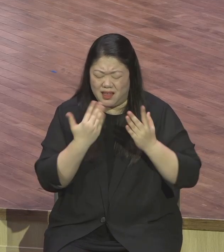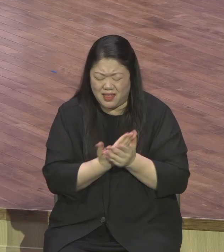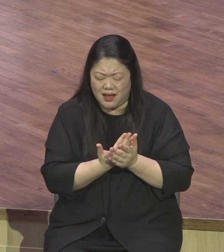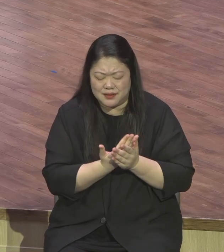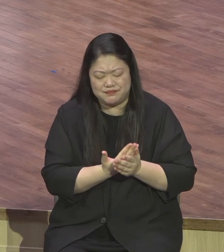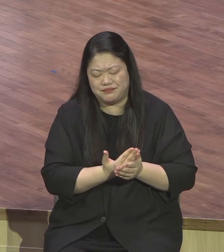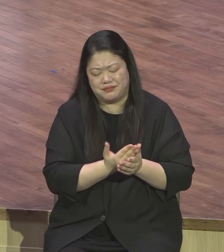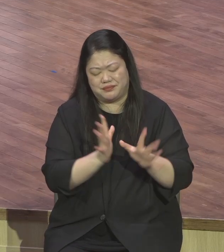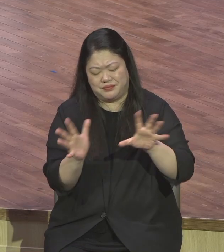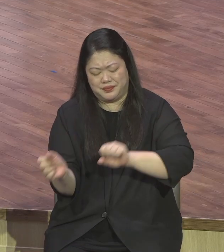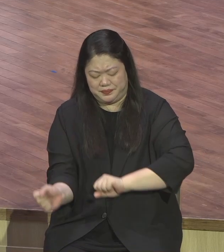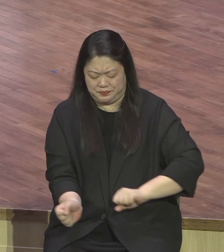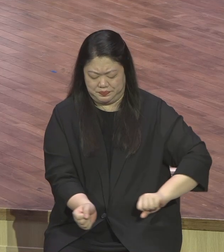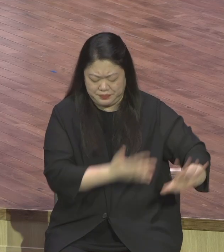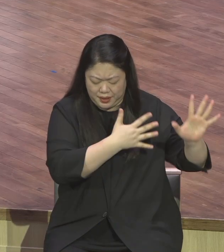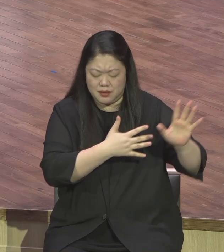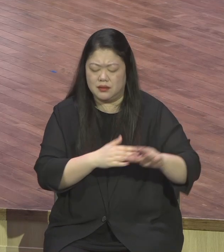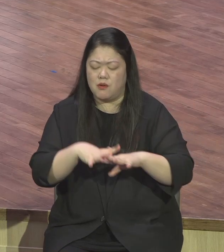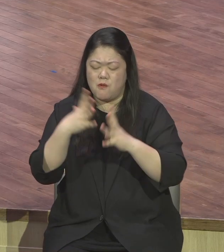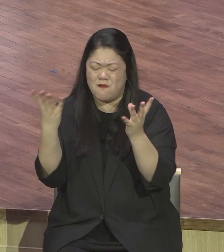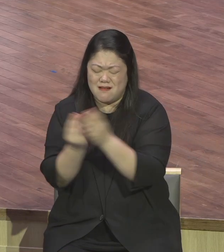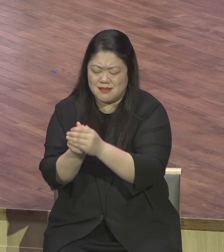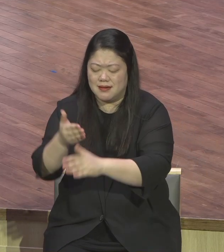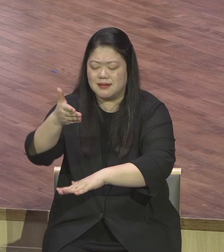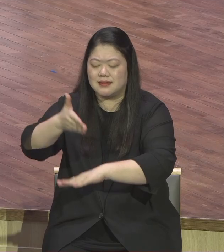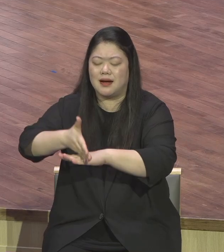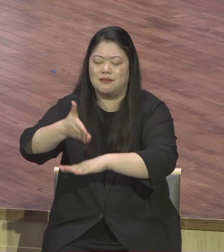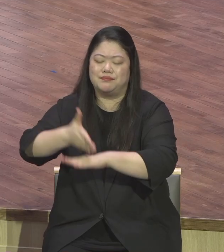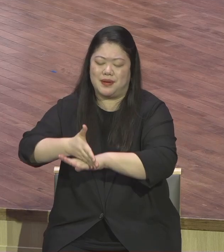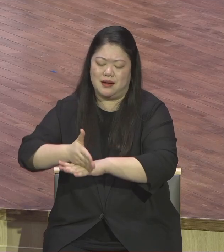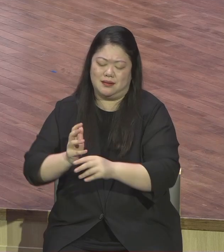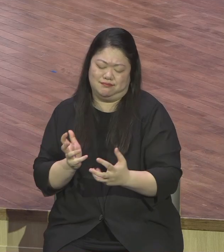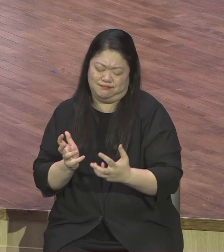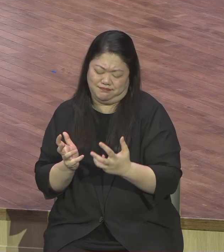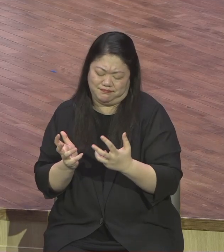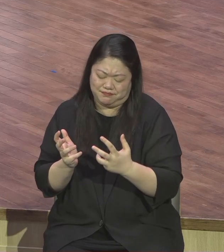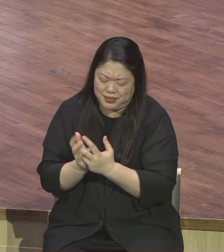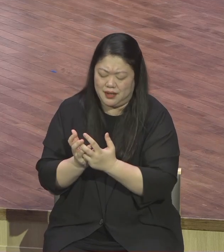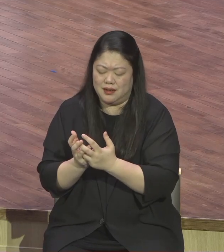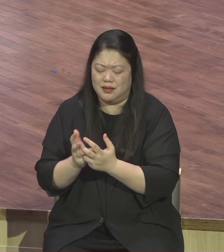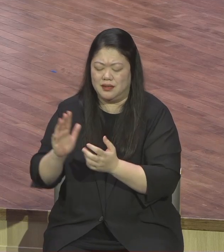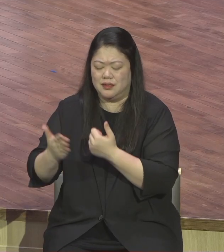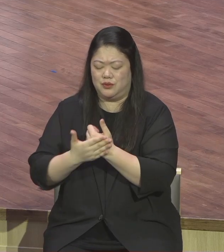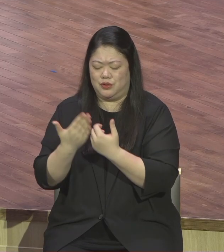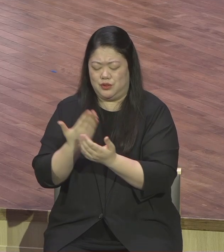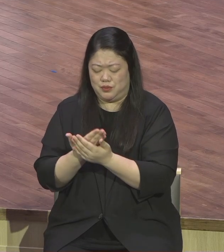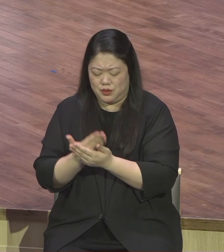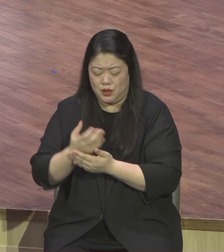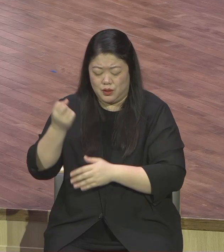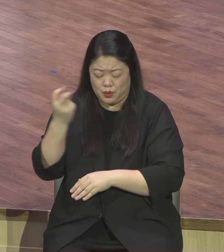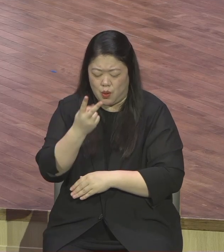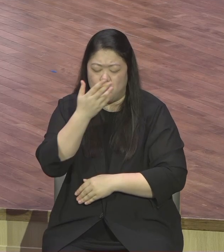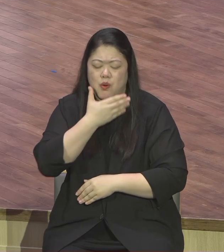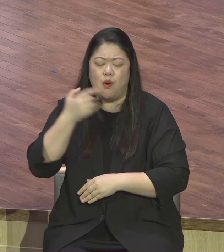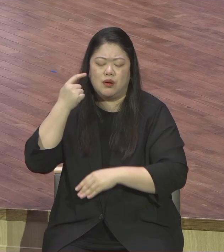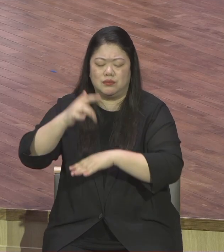감사가 넘치는 이 다 수용해버려 넘어서버리는 이런 점의 감사와 완전체질, 복음체질 되게하여 주옵사사